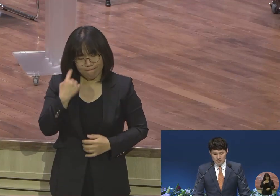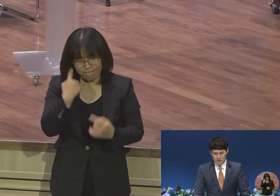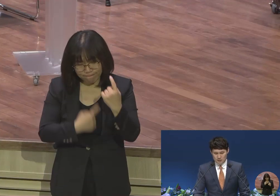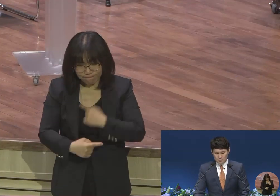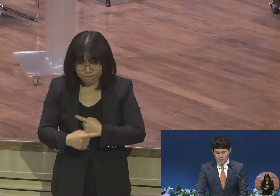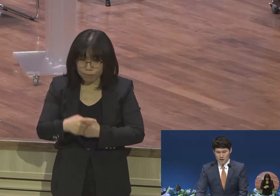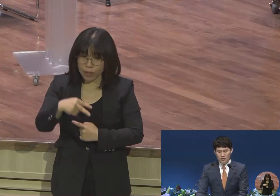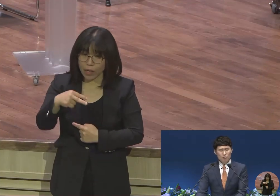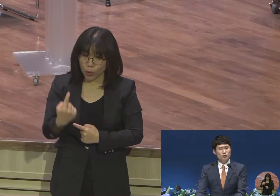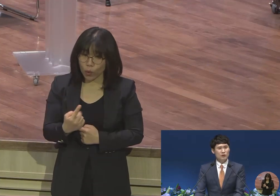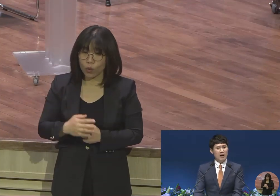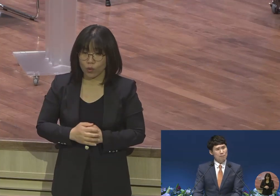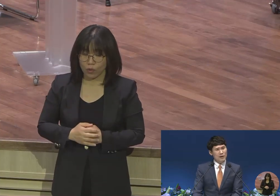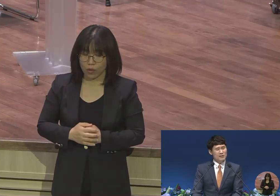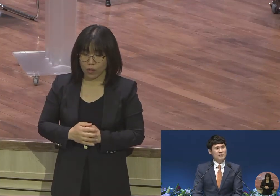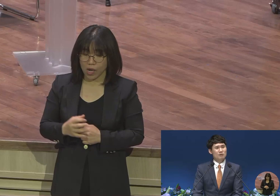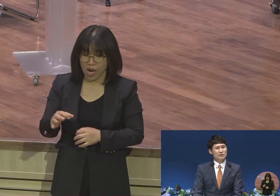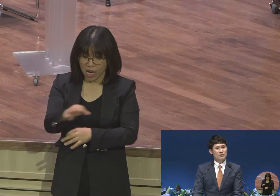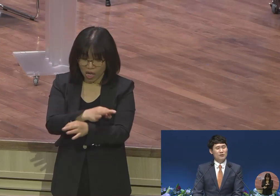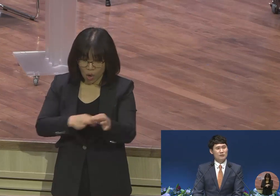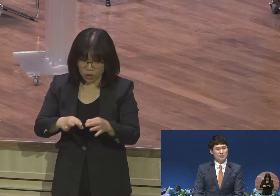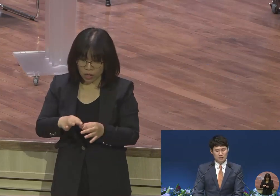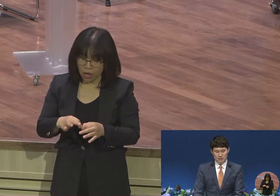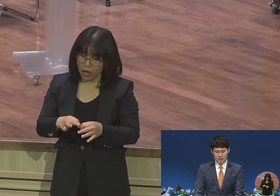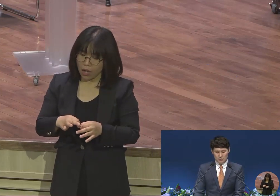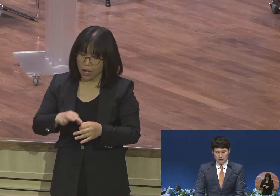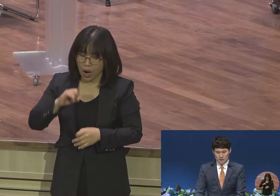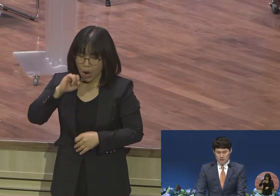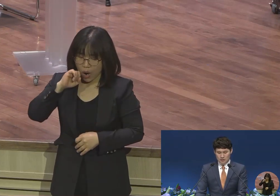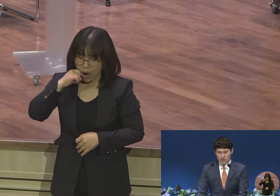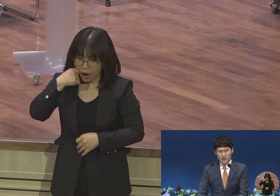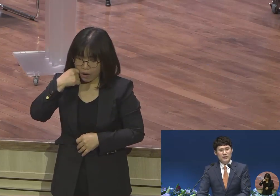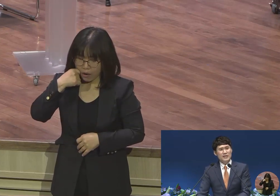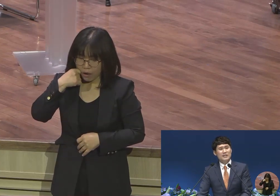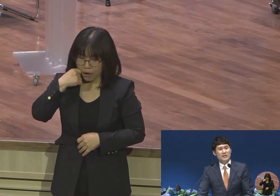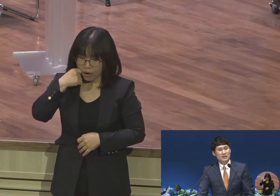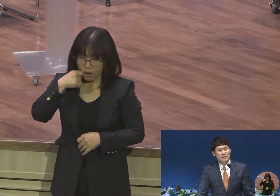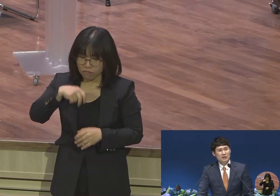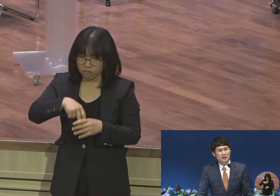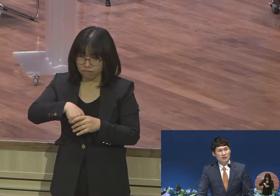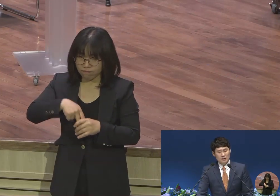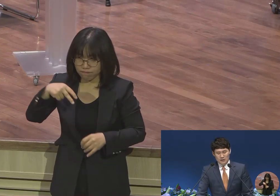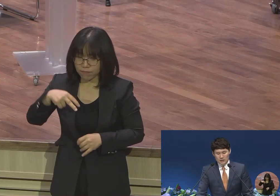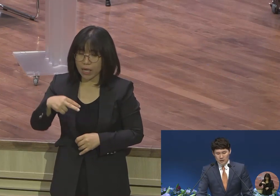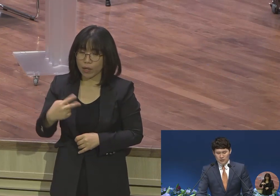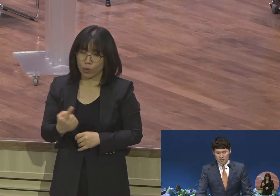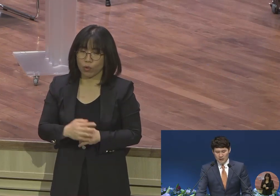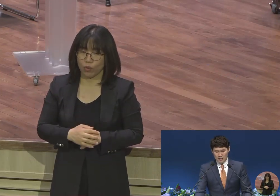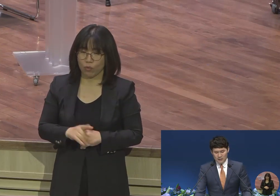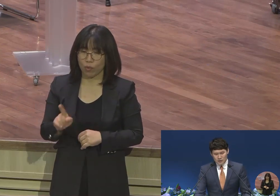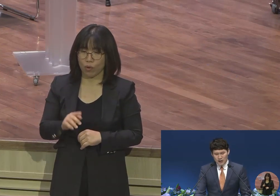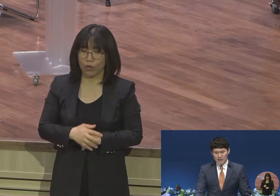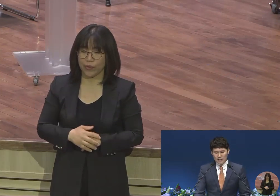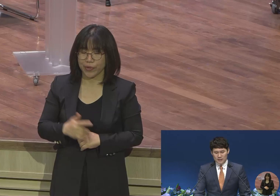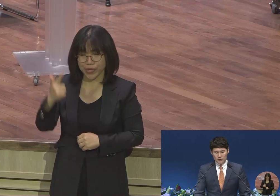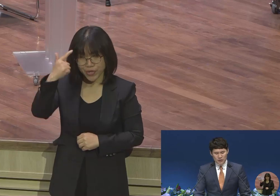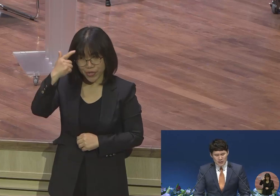경제 문제로 압박이 찾아와서 헌신의 자리 영적 선택의 자리에서 늘